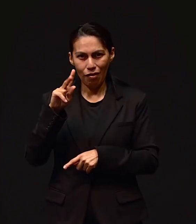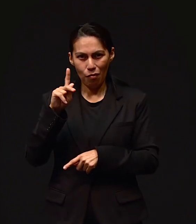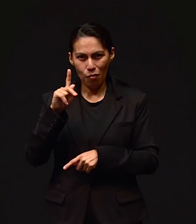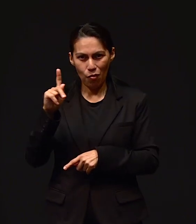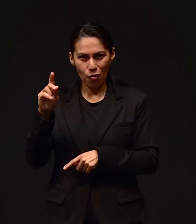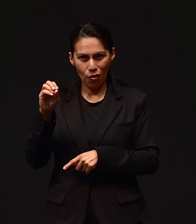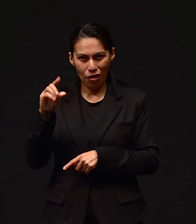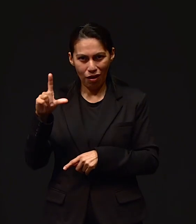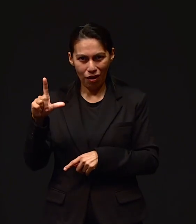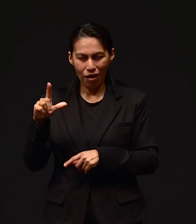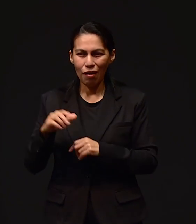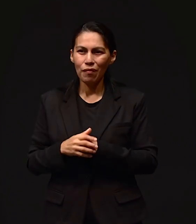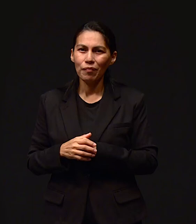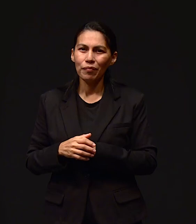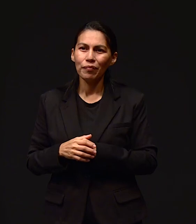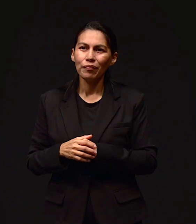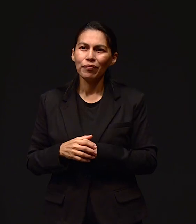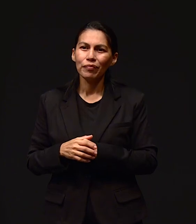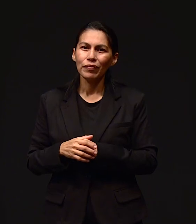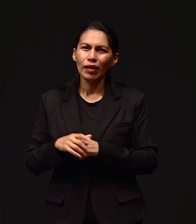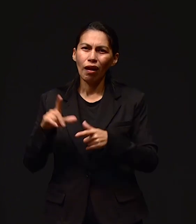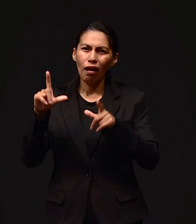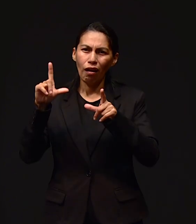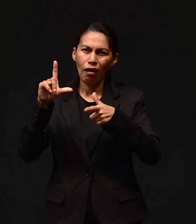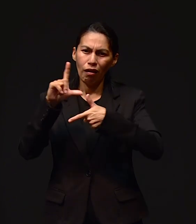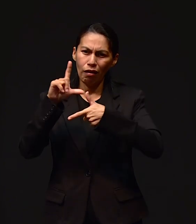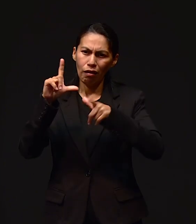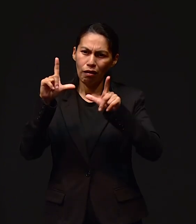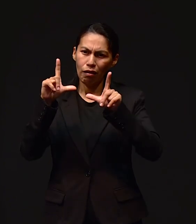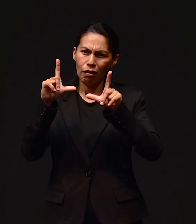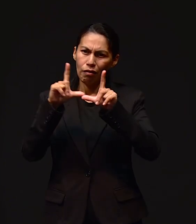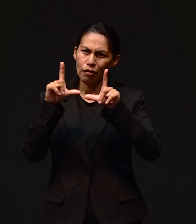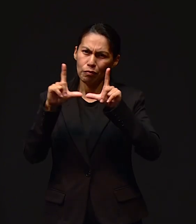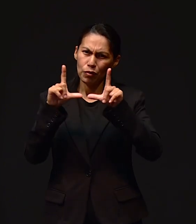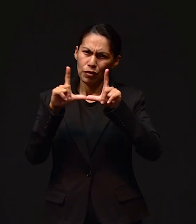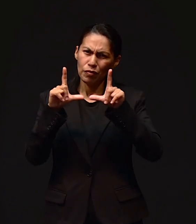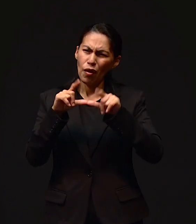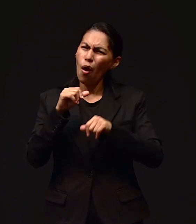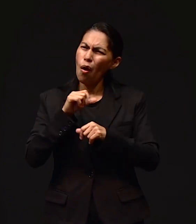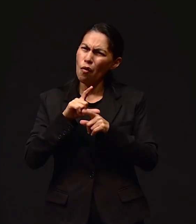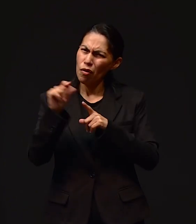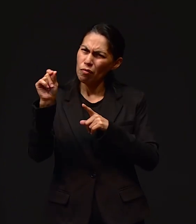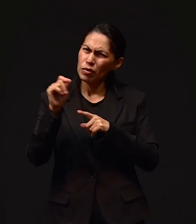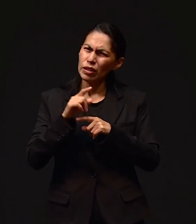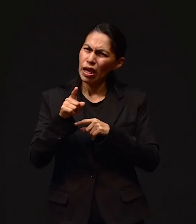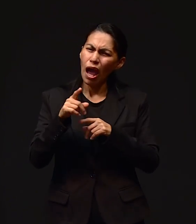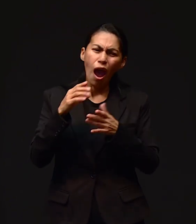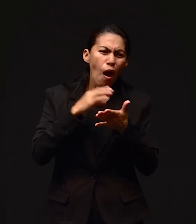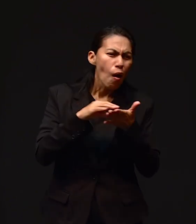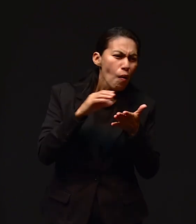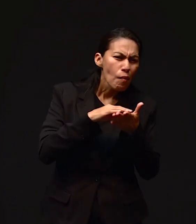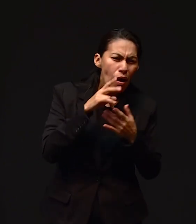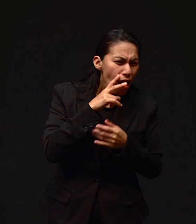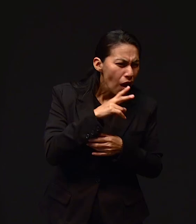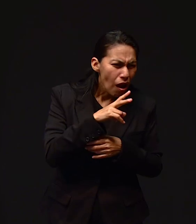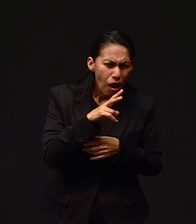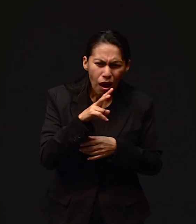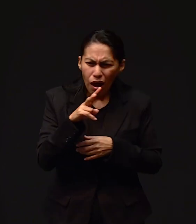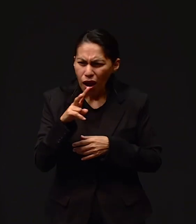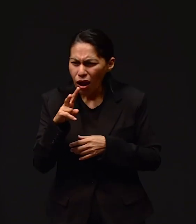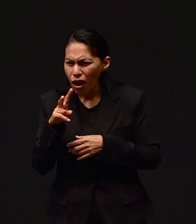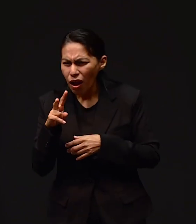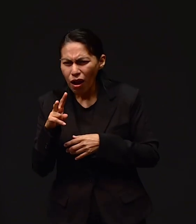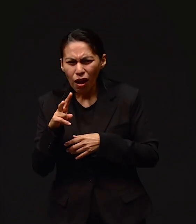computadora allí. Íbamos a apagarla. Y me dice, acompáñame a apagar la computadora. Vamos. Vamos. Pero pues siempre uno de mujer anda viendo, ¿no?